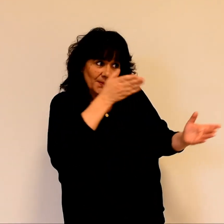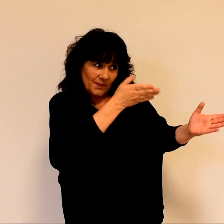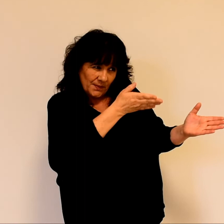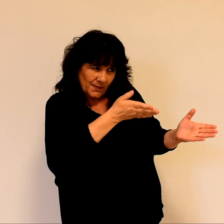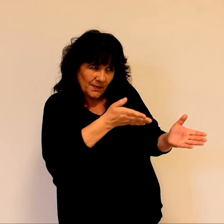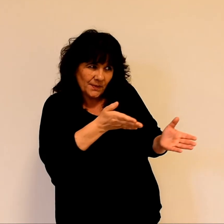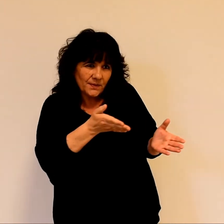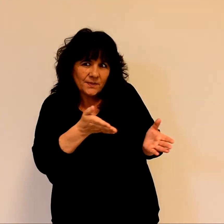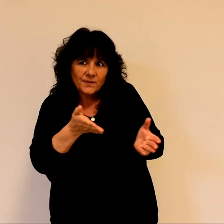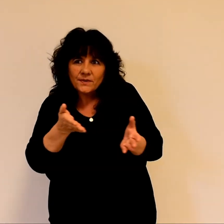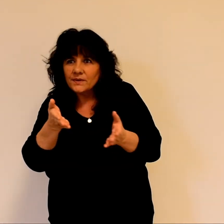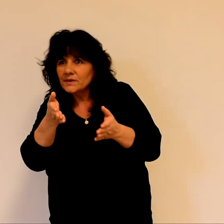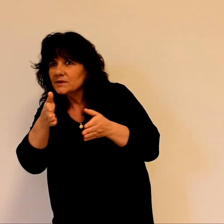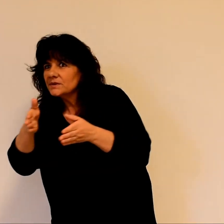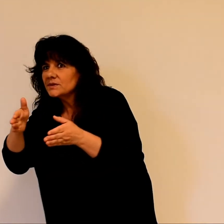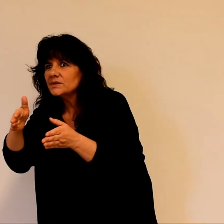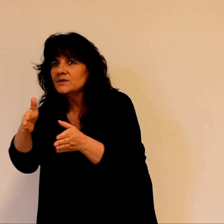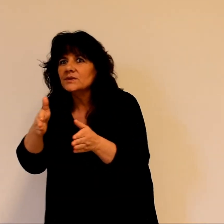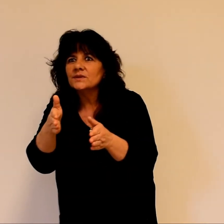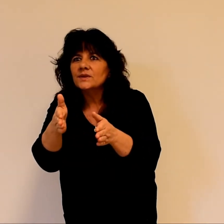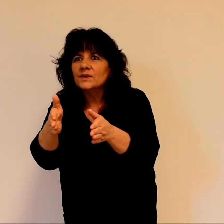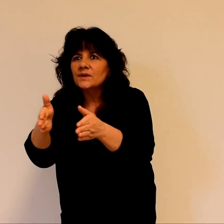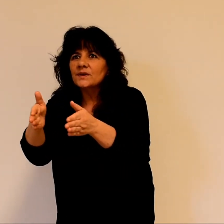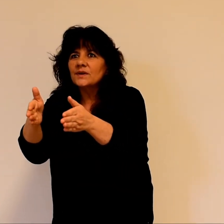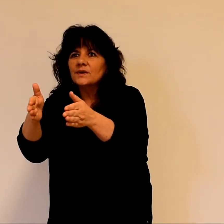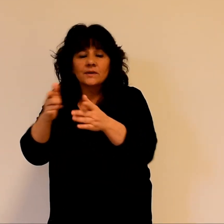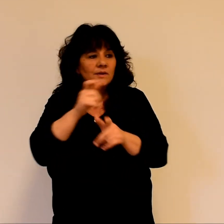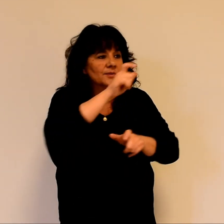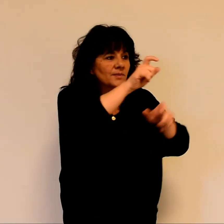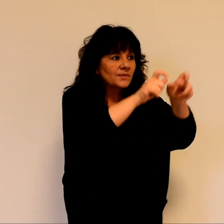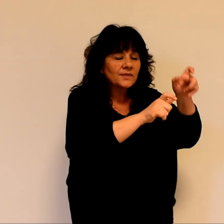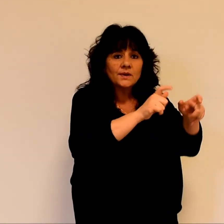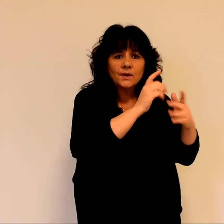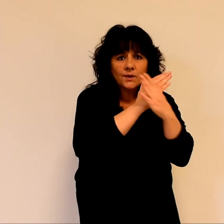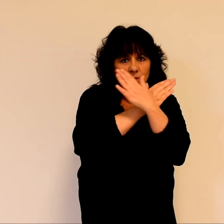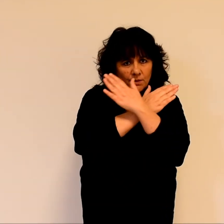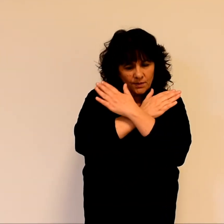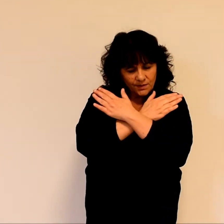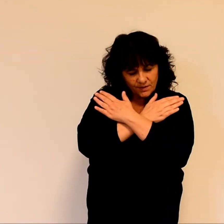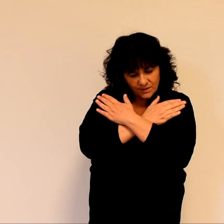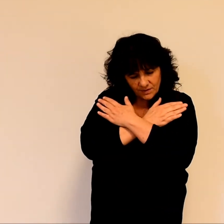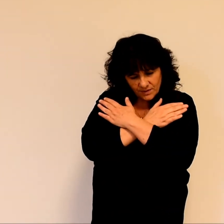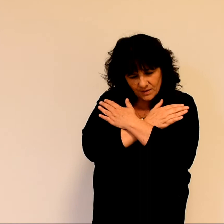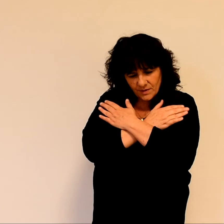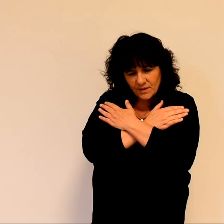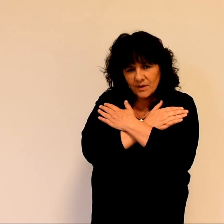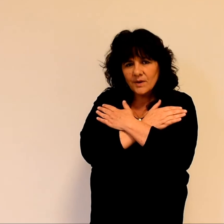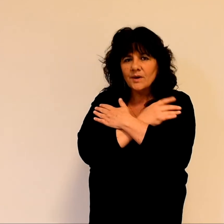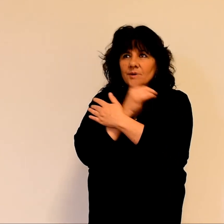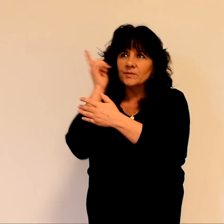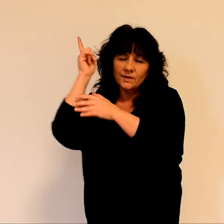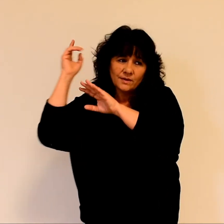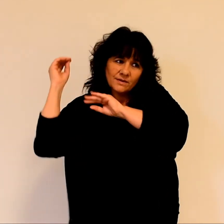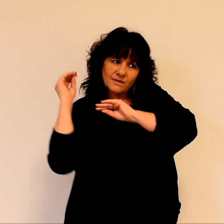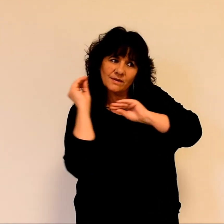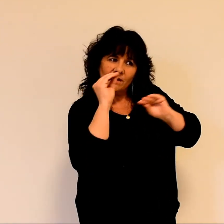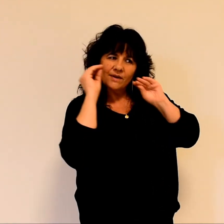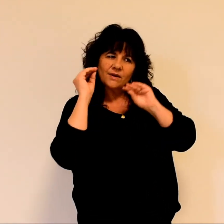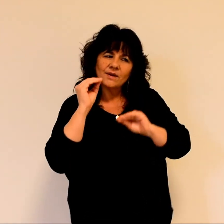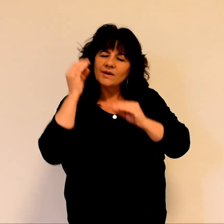Sa justice dirige les humbles, il enseigne aux humbles son